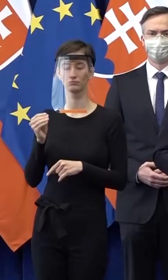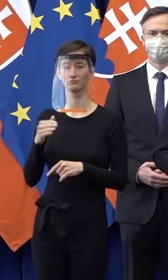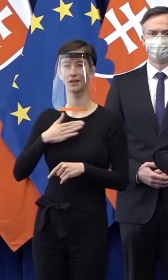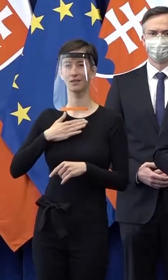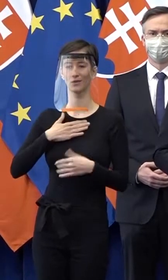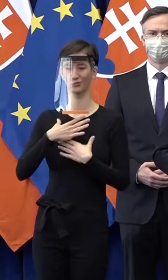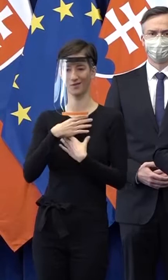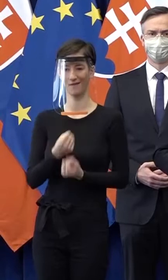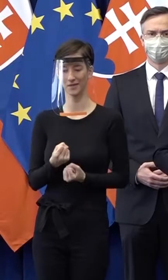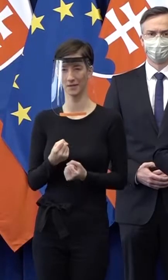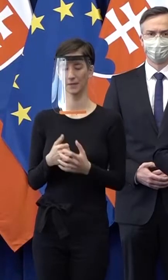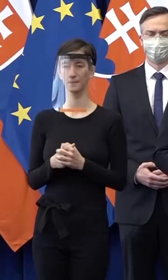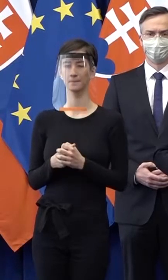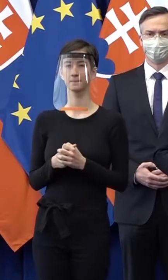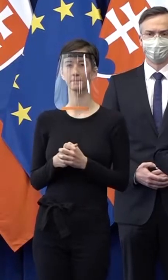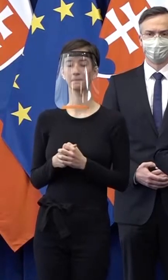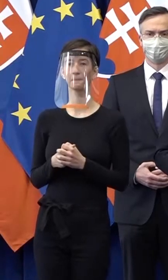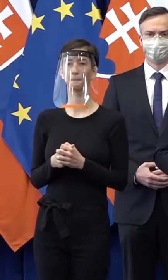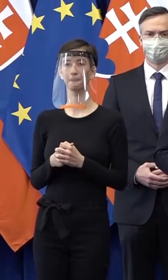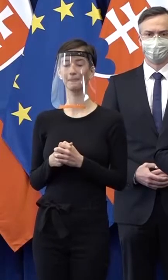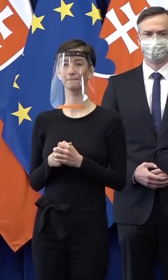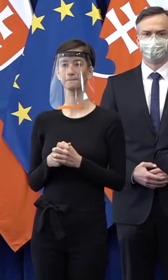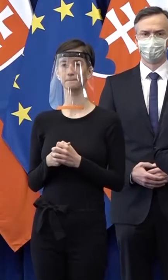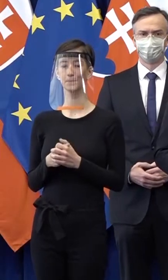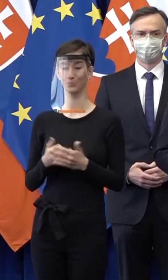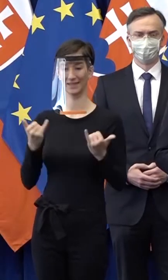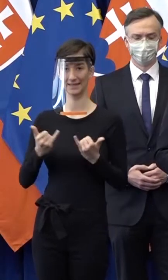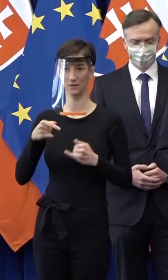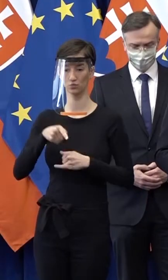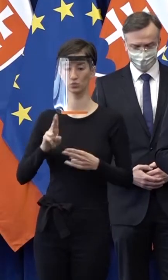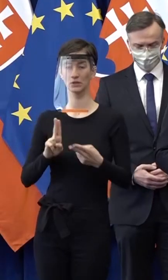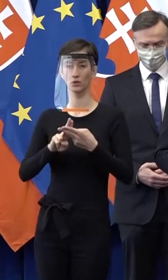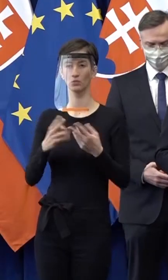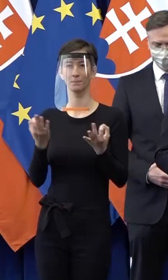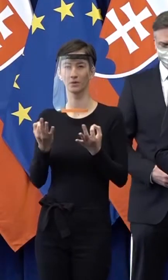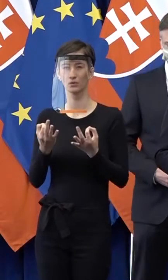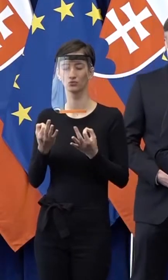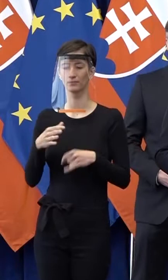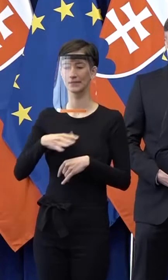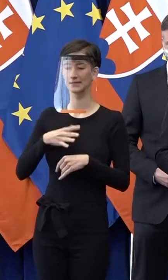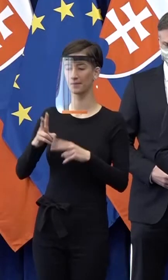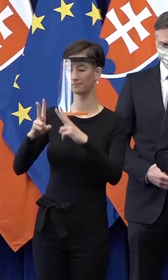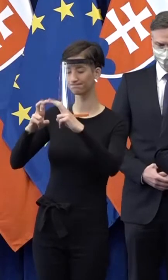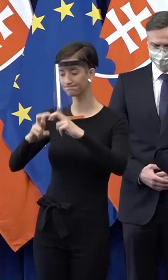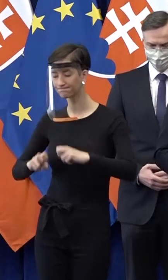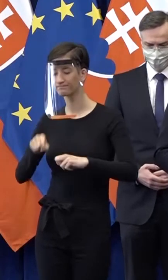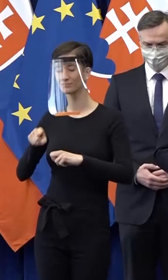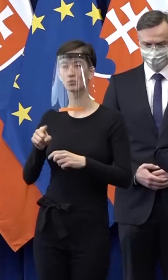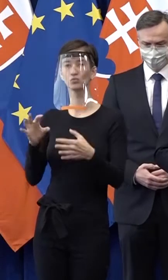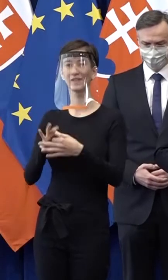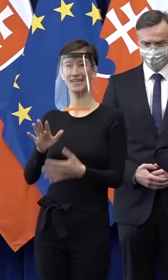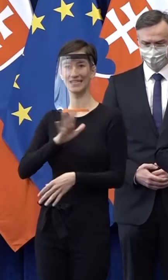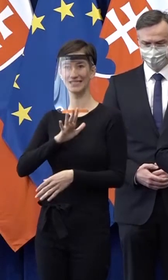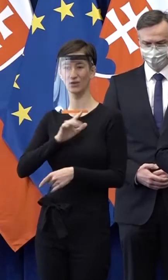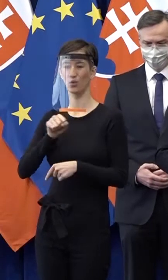niekoľkými dňami. A slyšli sme sa dnes preto, aby sme vzájomne posúdili všetky riziká súčasnej situácie z